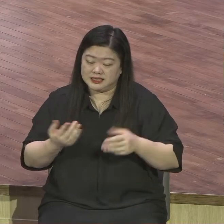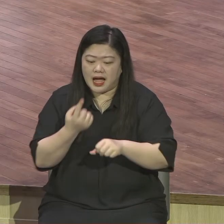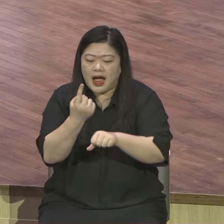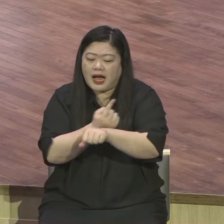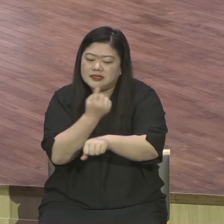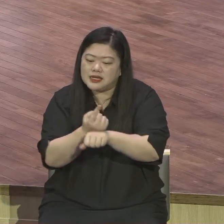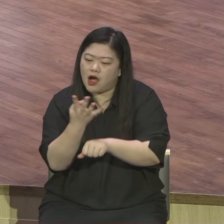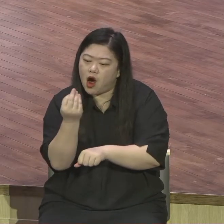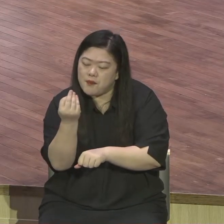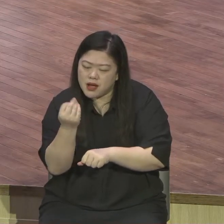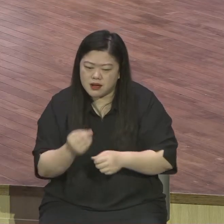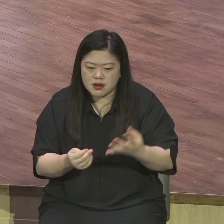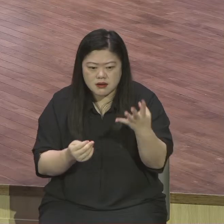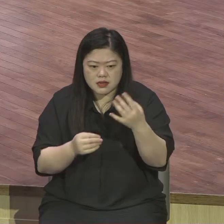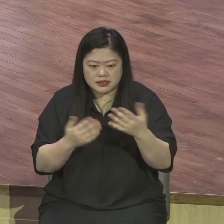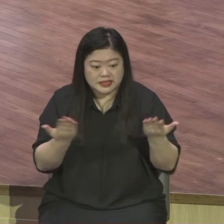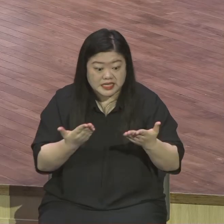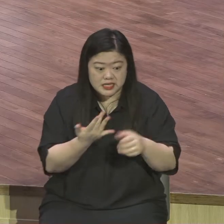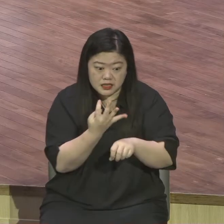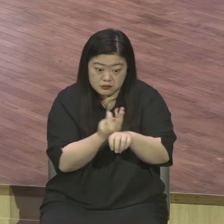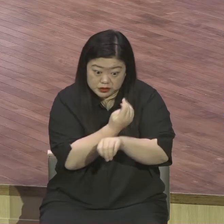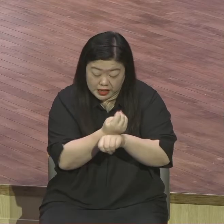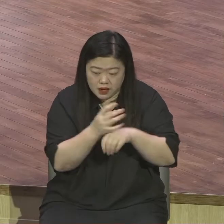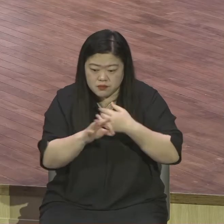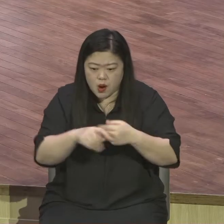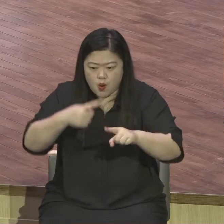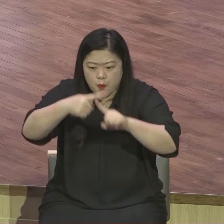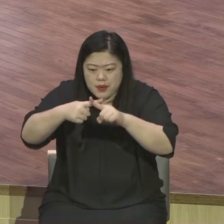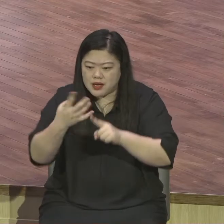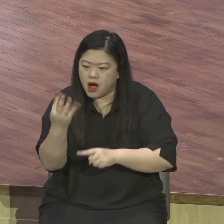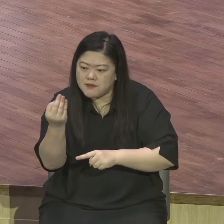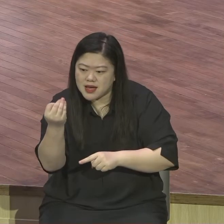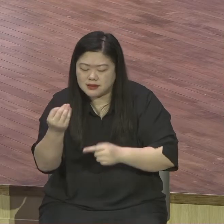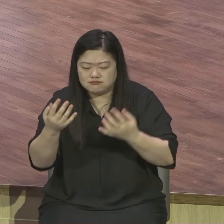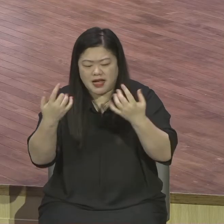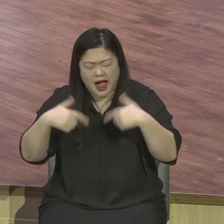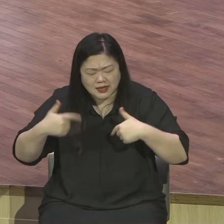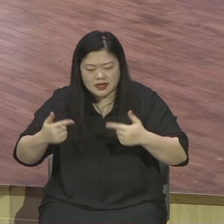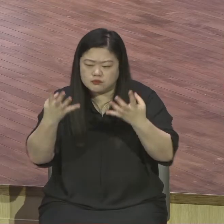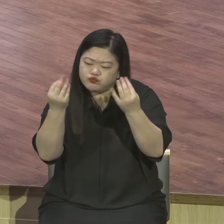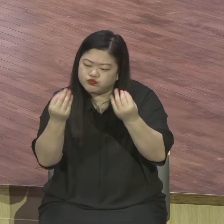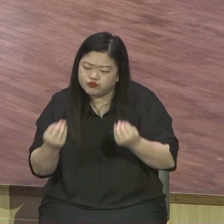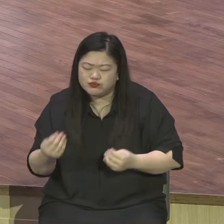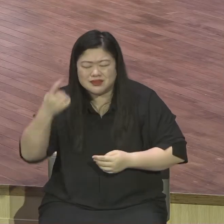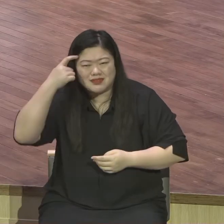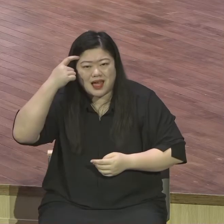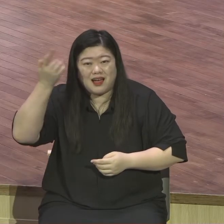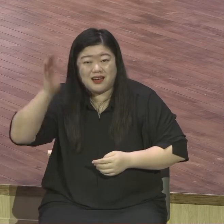같은 이런 원칙과 정면충돌하는 그런 내용이에요. 상식적인 말이 아니에요.